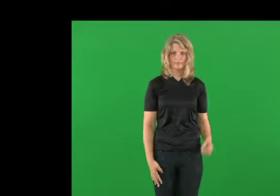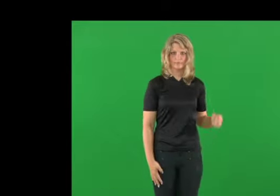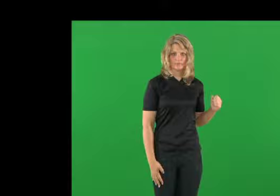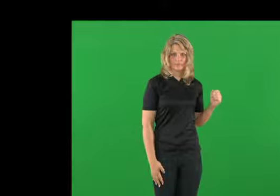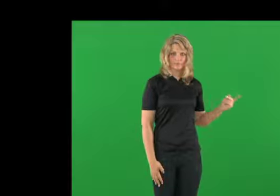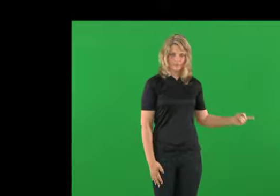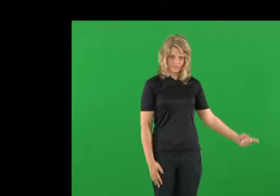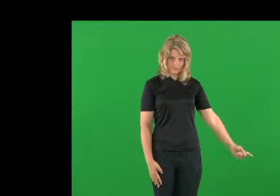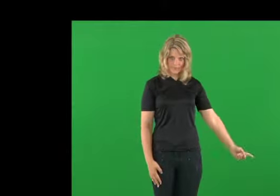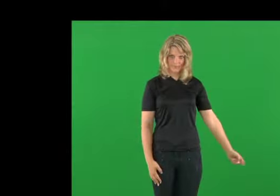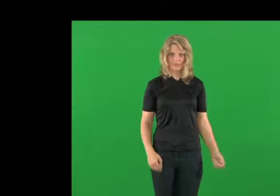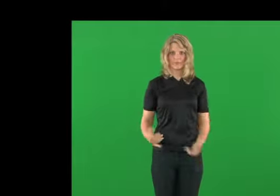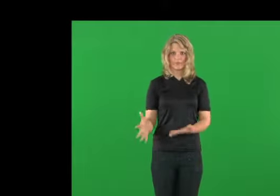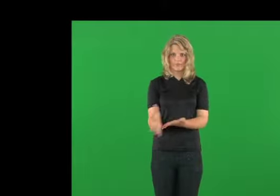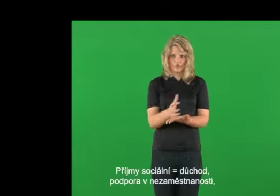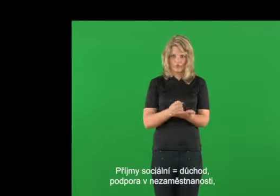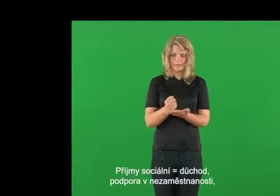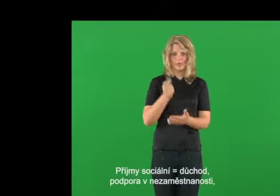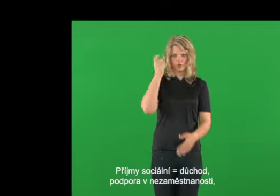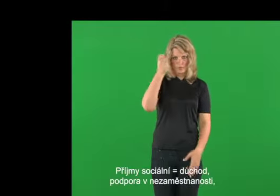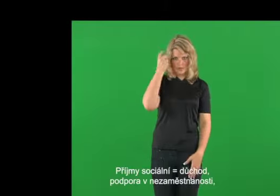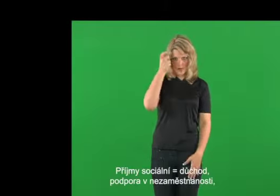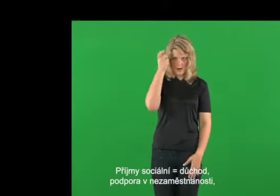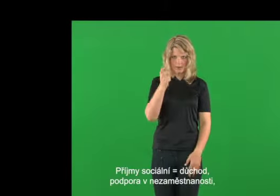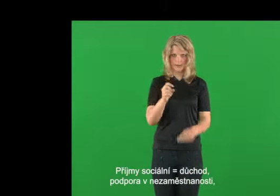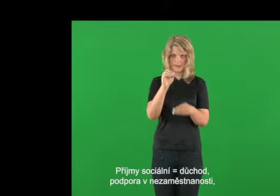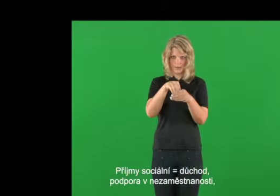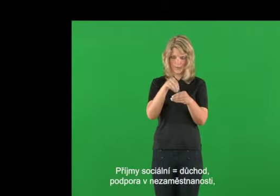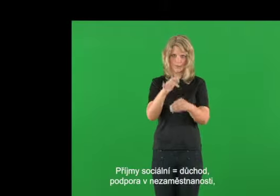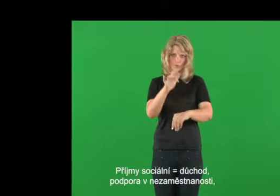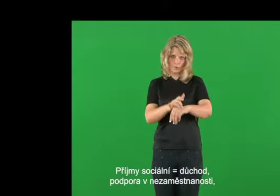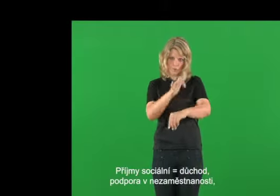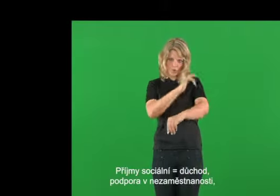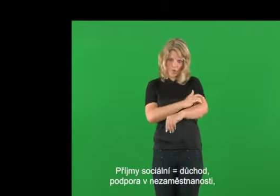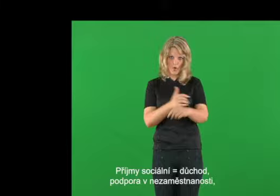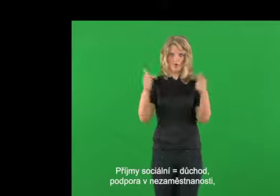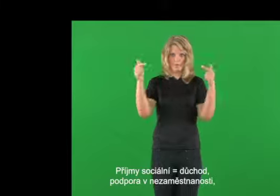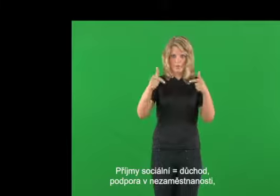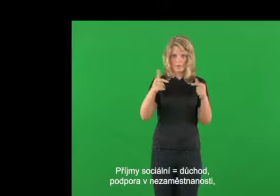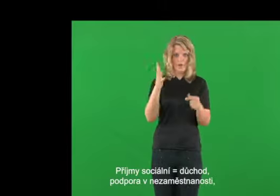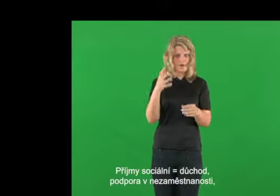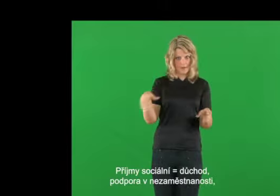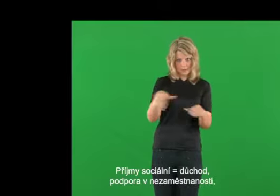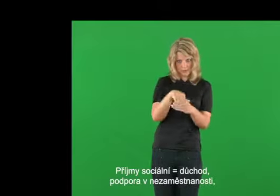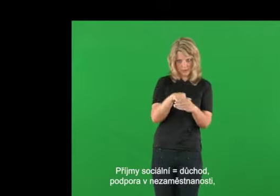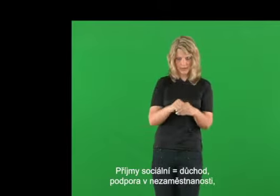OSVČ. Příjmy sociální, důchod, podpora v nezaměstnanosti,